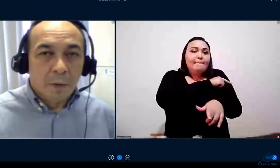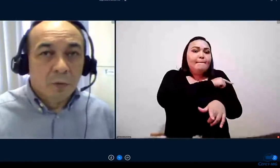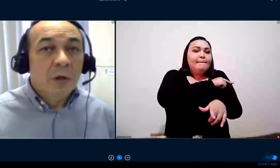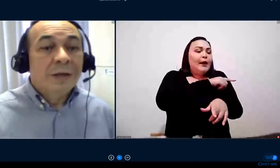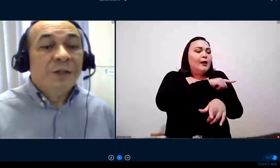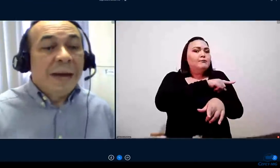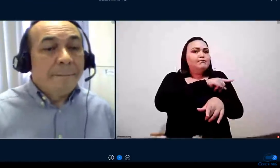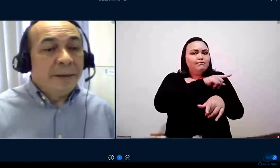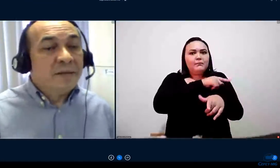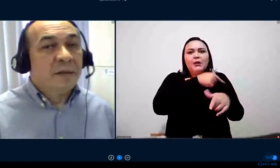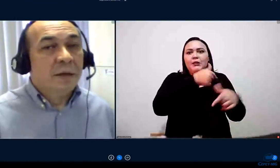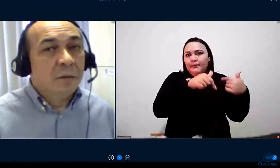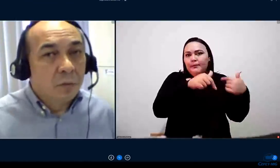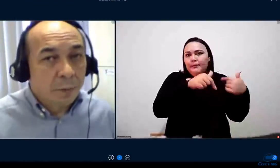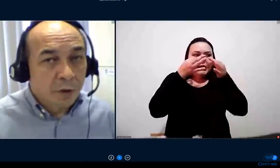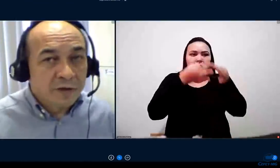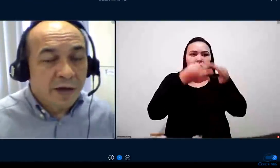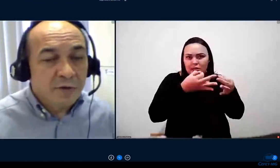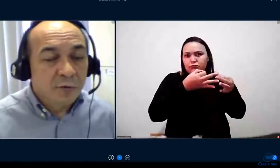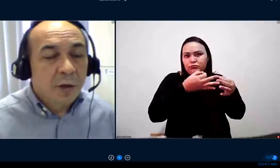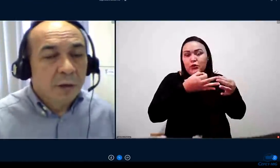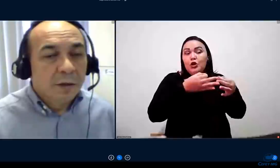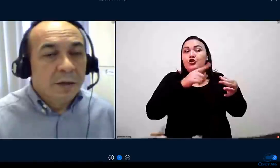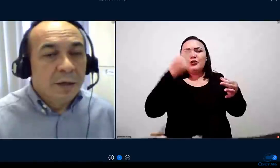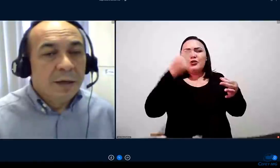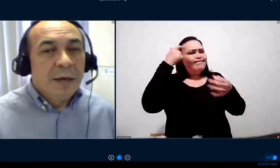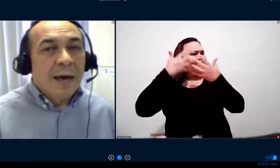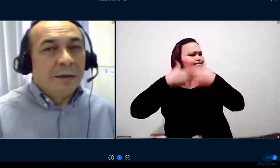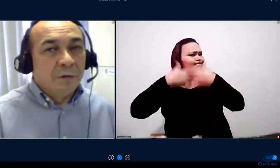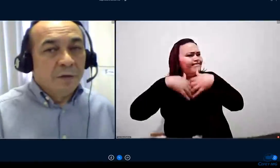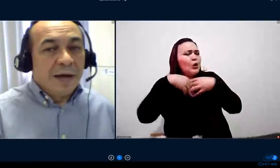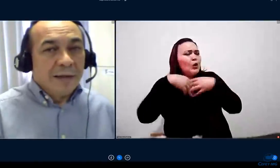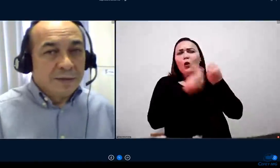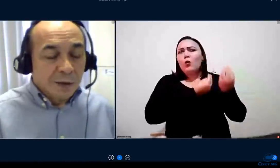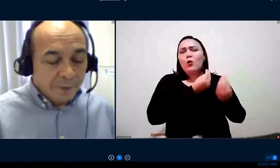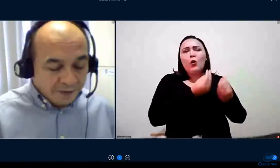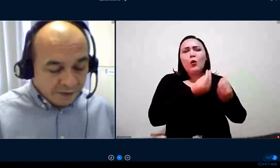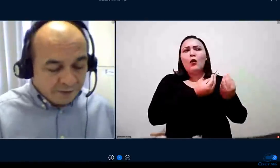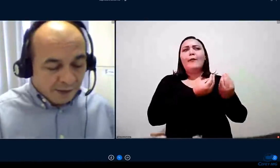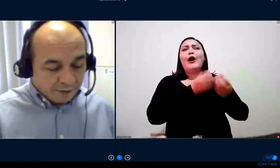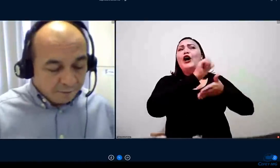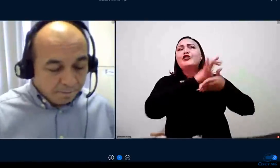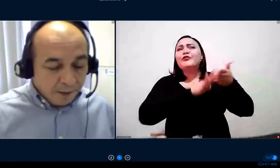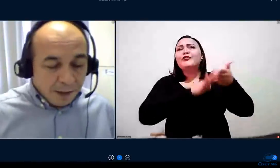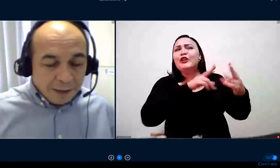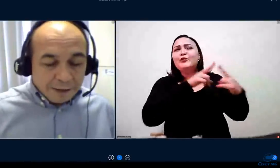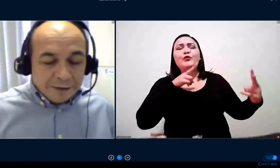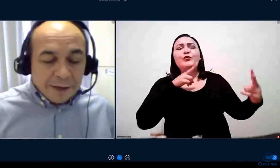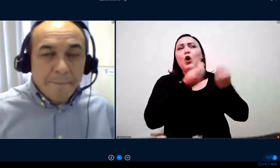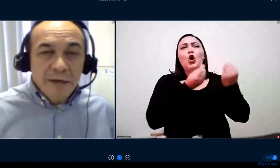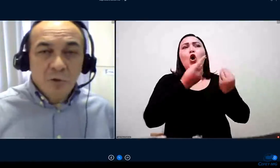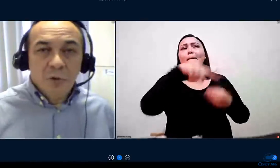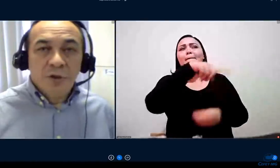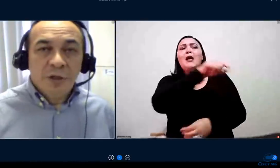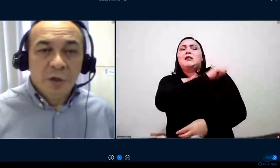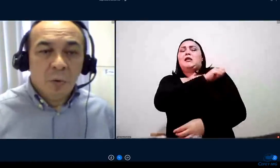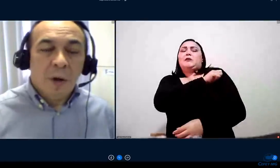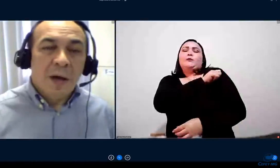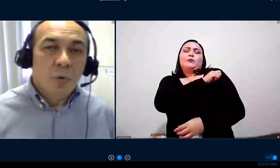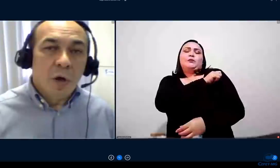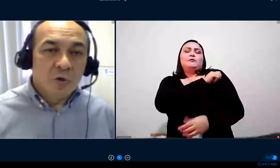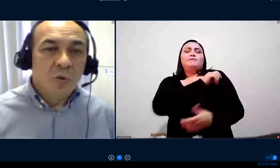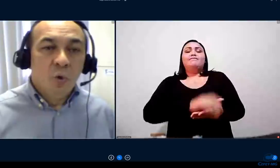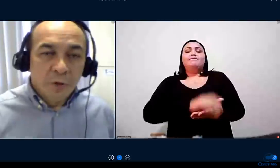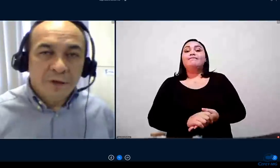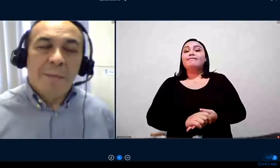nesse ponto, já pensando no processo de atividades não presenciais. Também surgiu